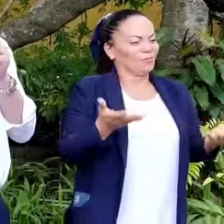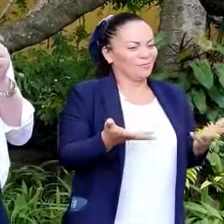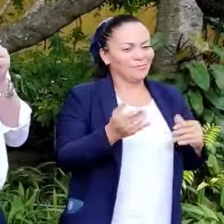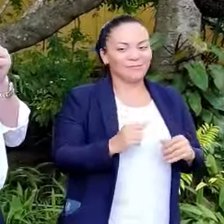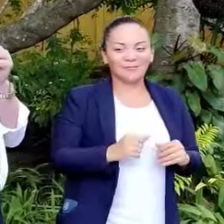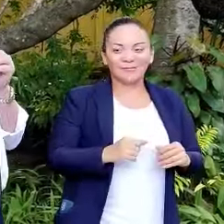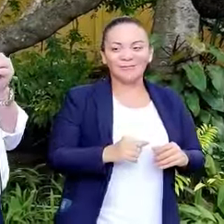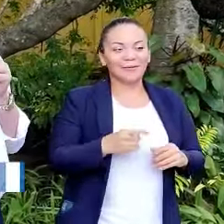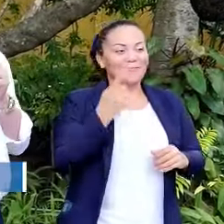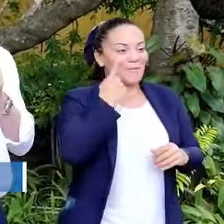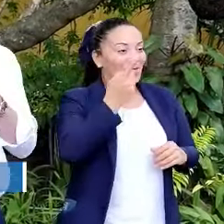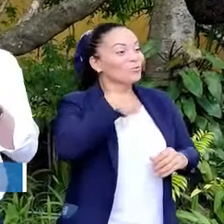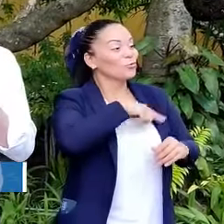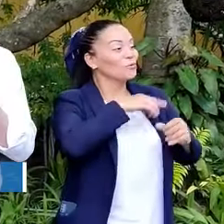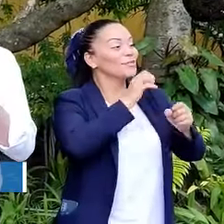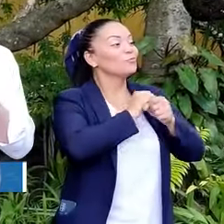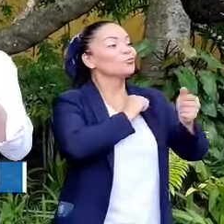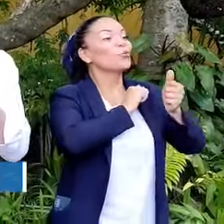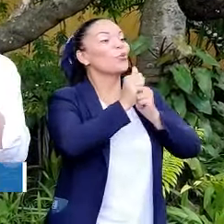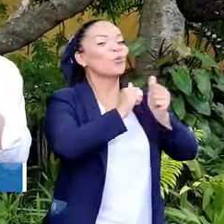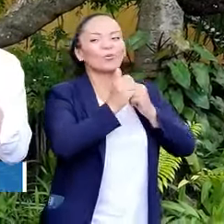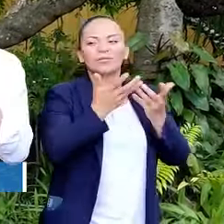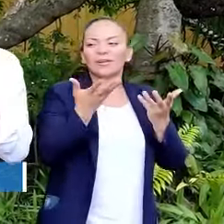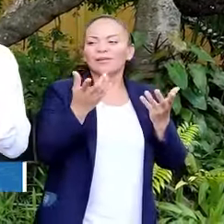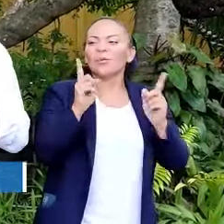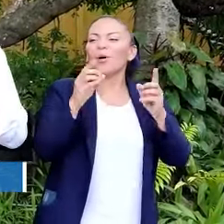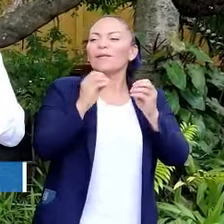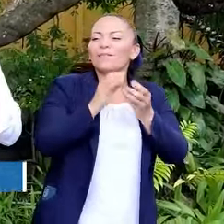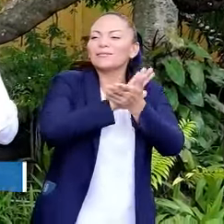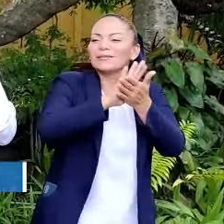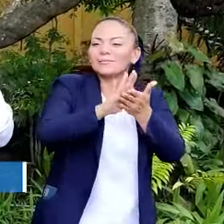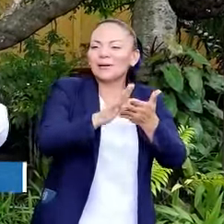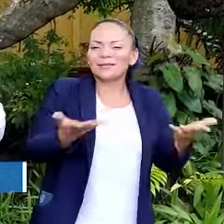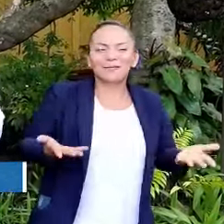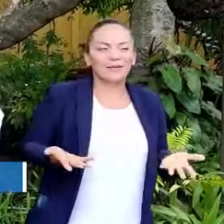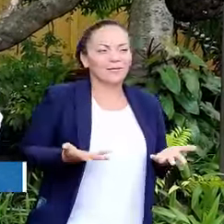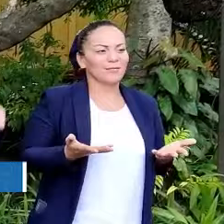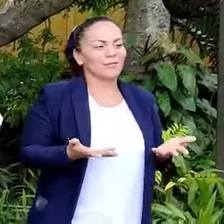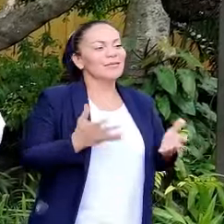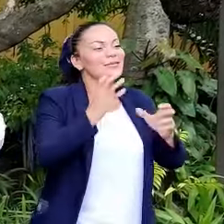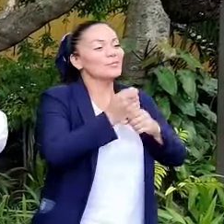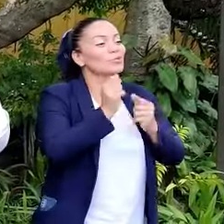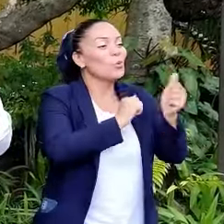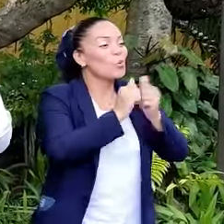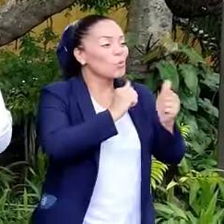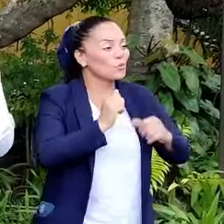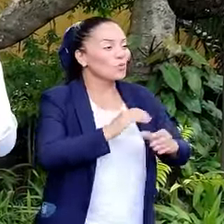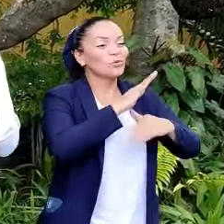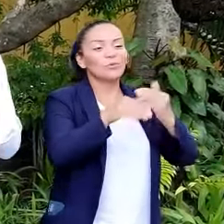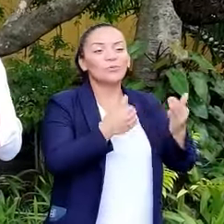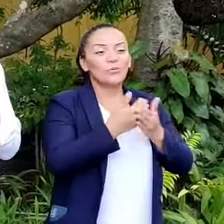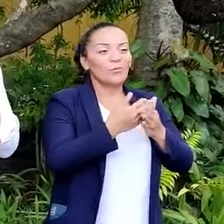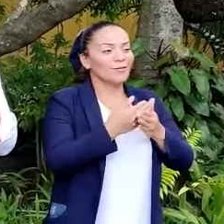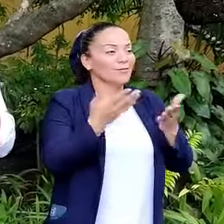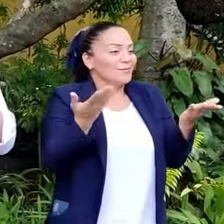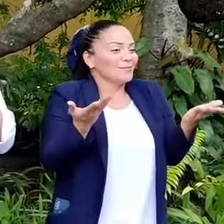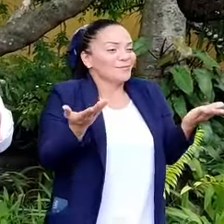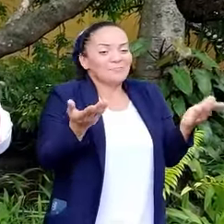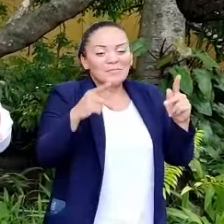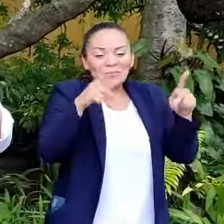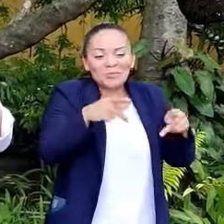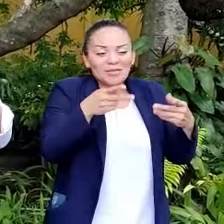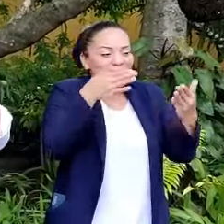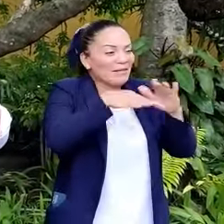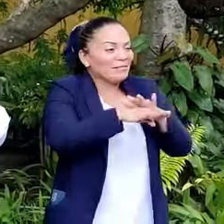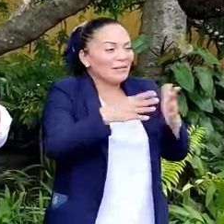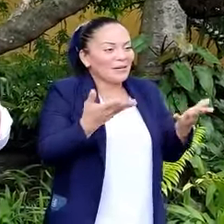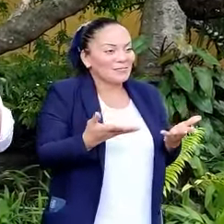Hacemos un concurso, ¿qué más transparente que eso? Un concurso donde todo mundo entra,